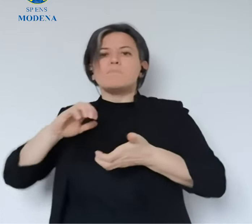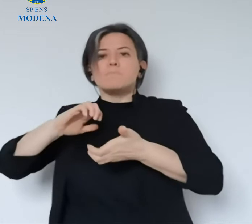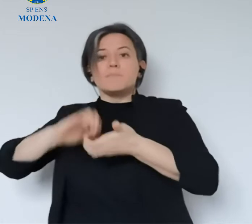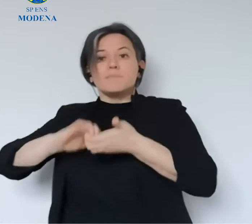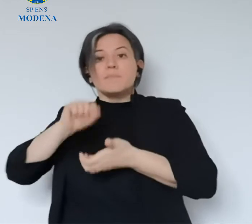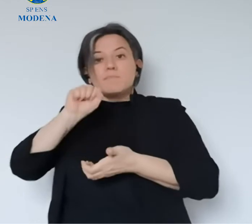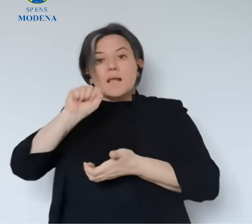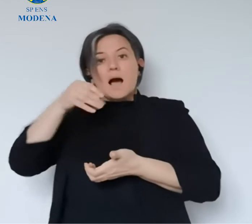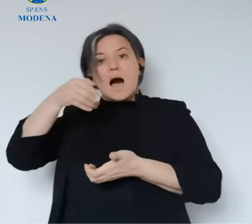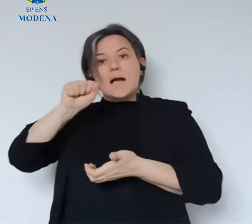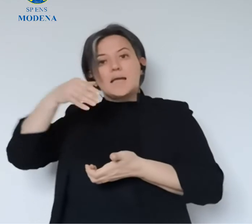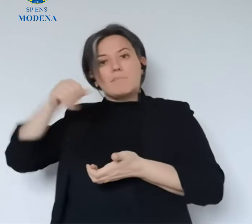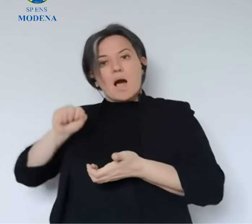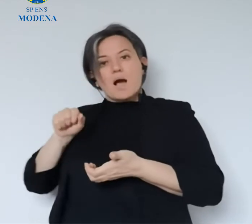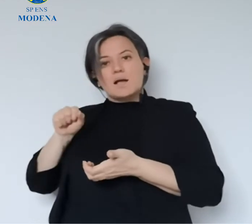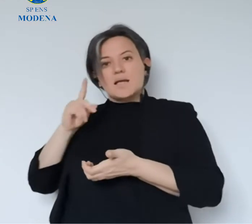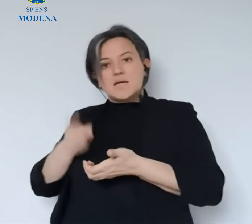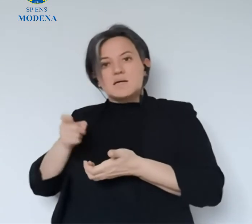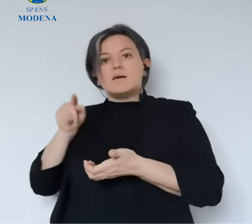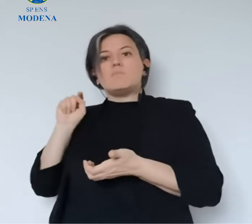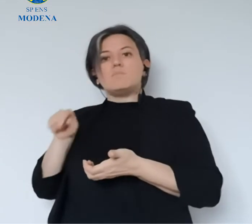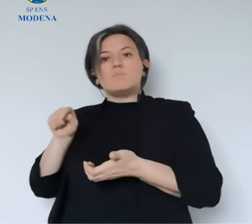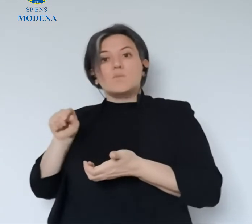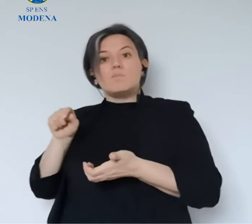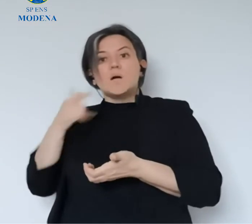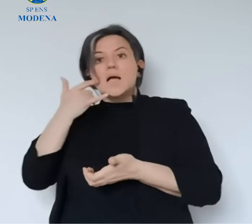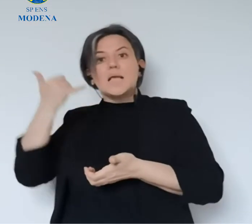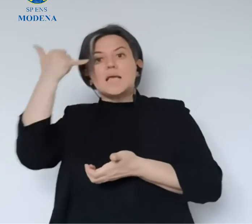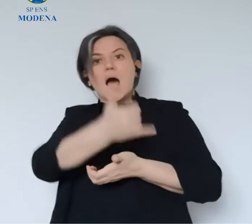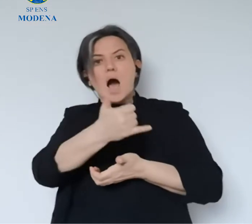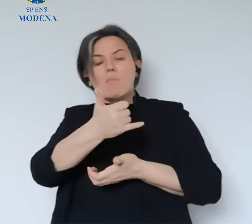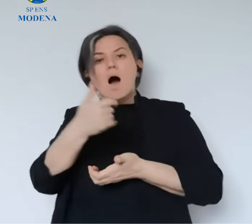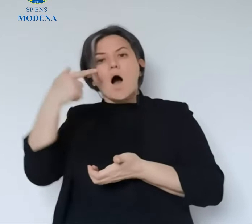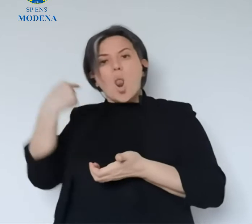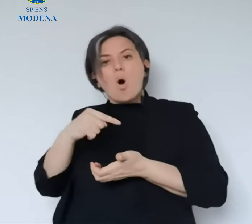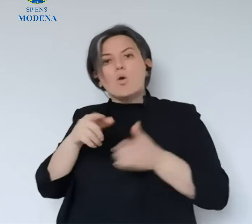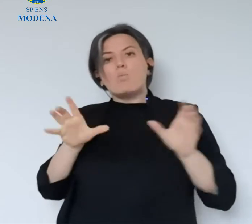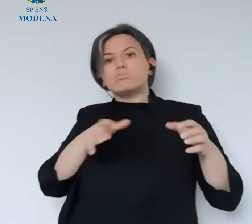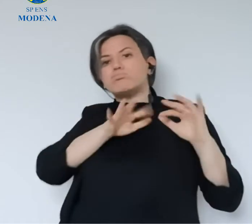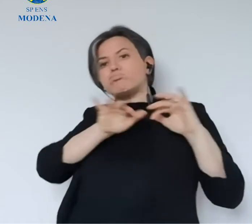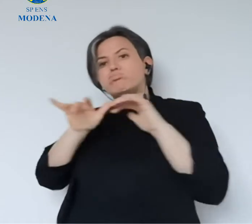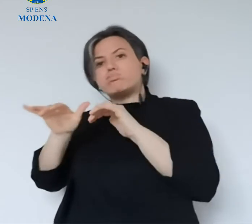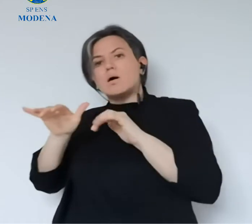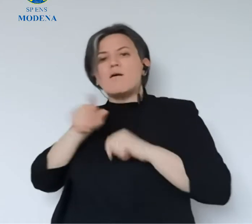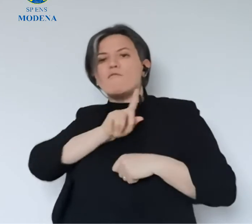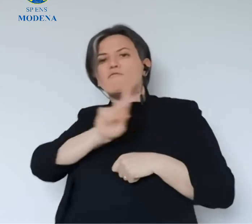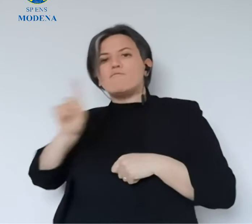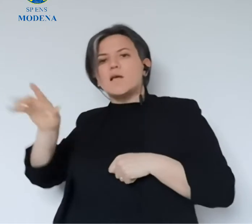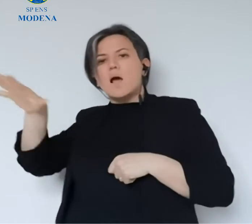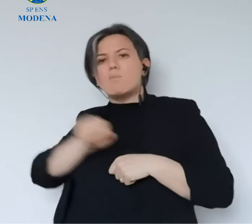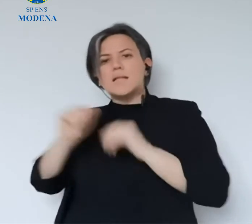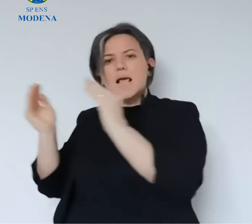tipo, se telefonate ad IMAG con appuntamento ve la vengono a prendere sotto casa. Non dovete neanche fare la fatica che